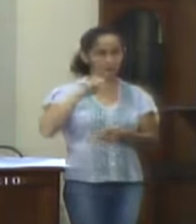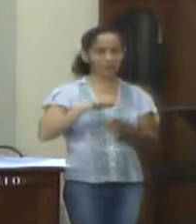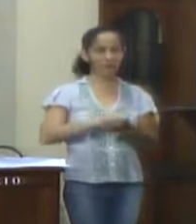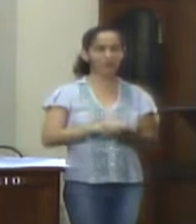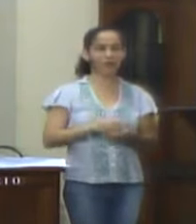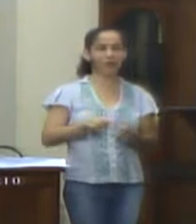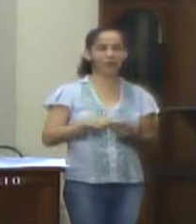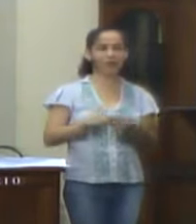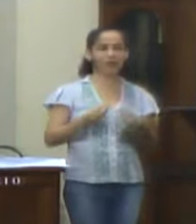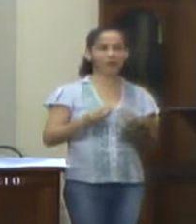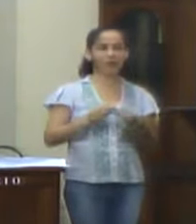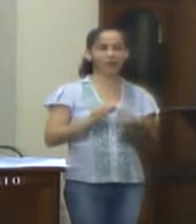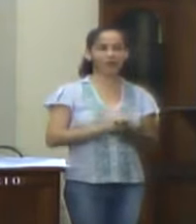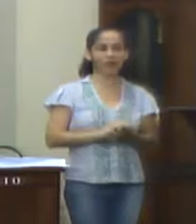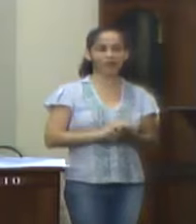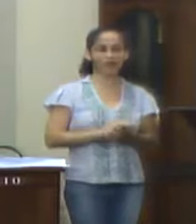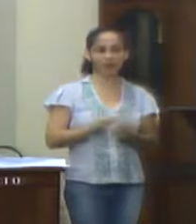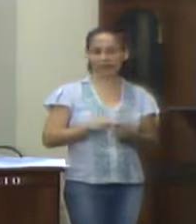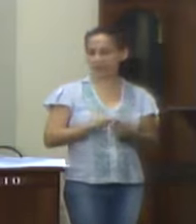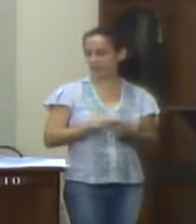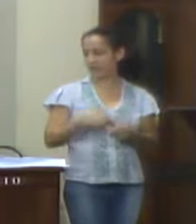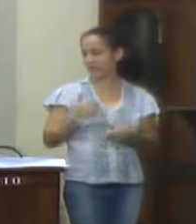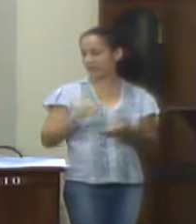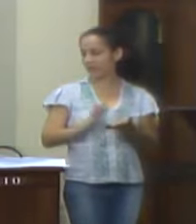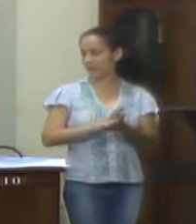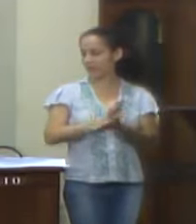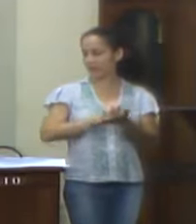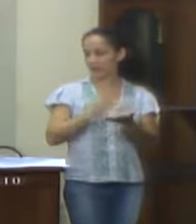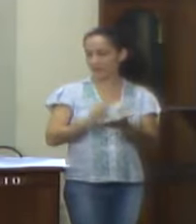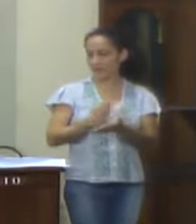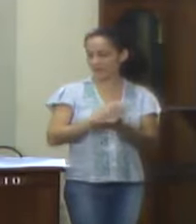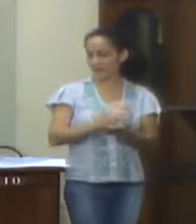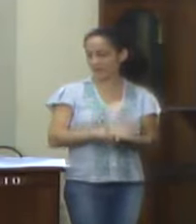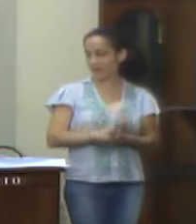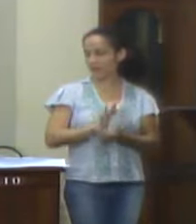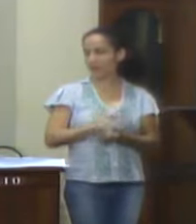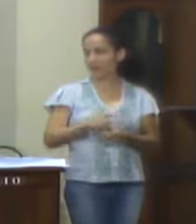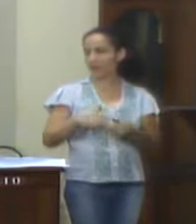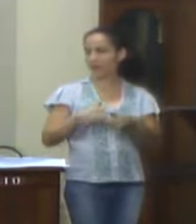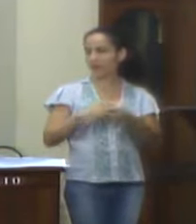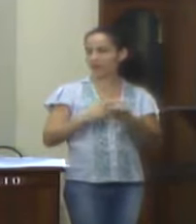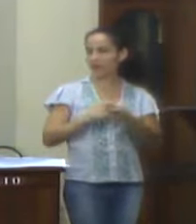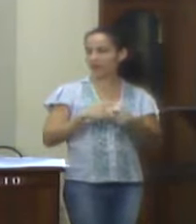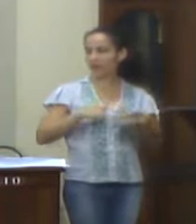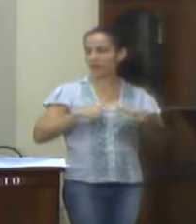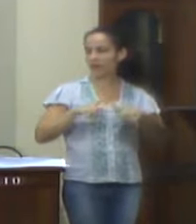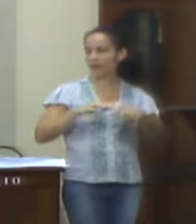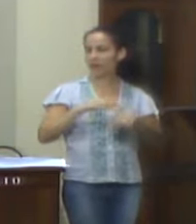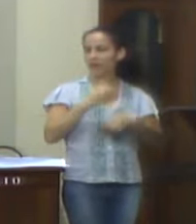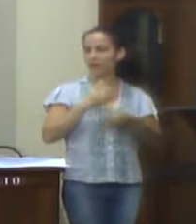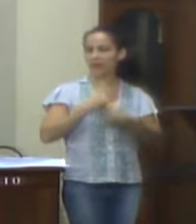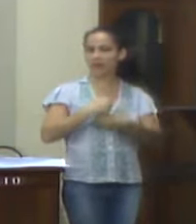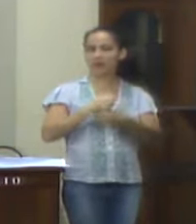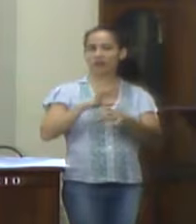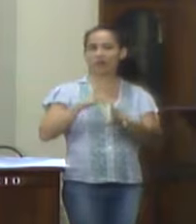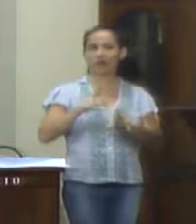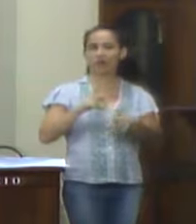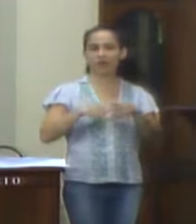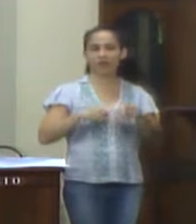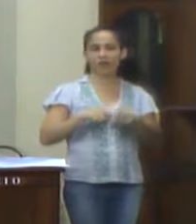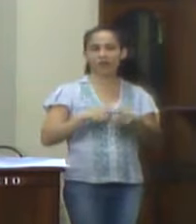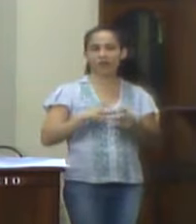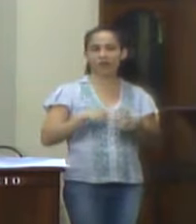a título de subvenção, sem prejuízo de outras verbas já existentes. Manutenção do serviço de limpeza pública, aonde